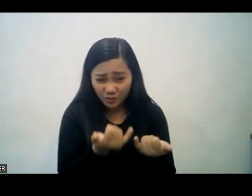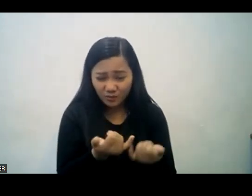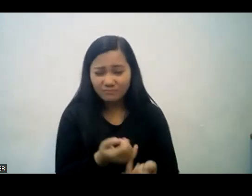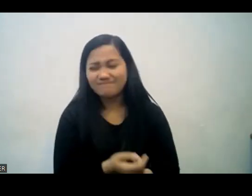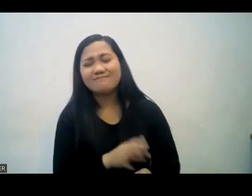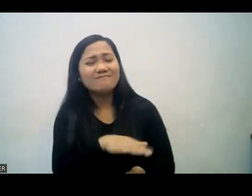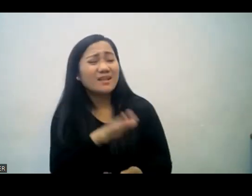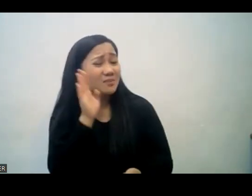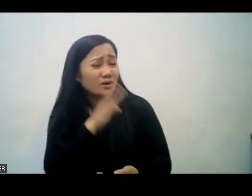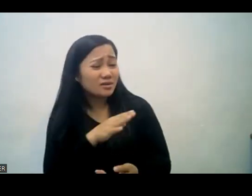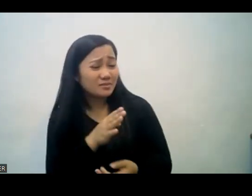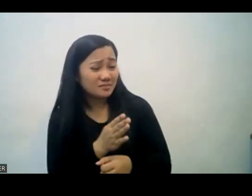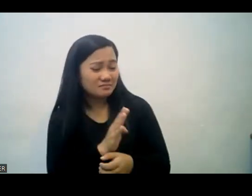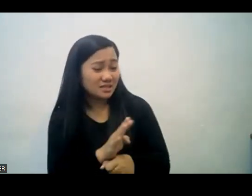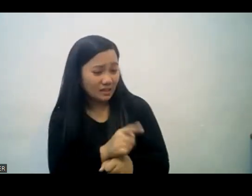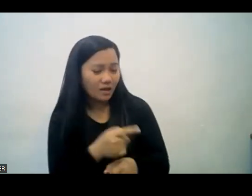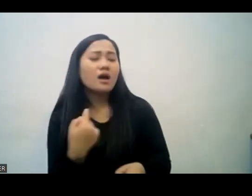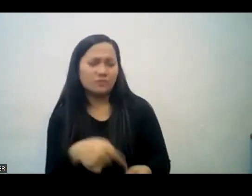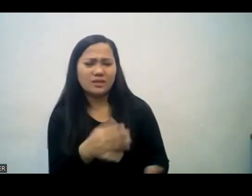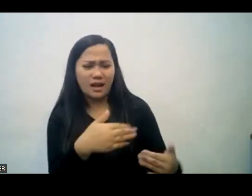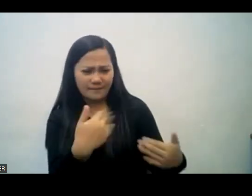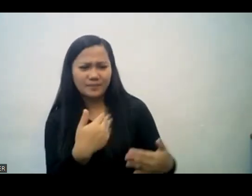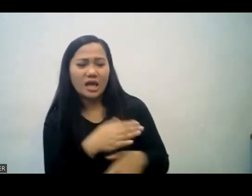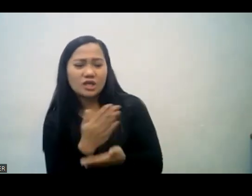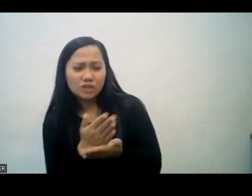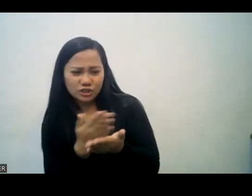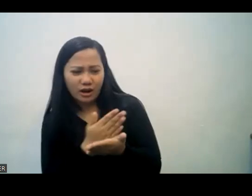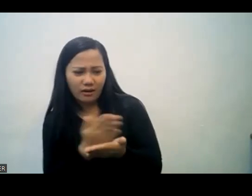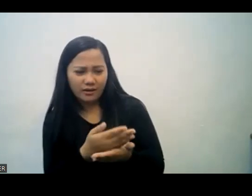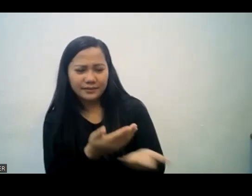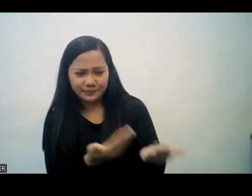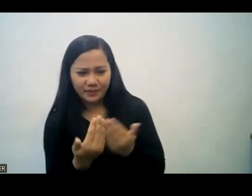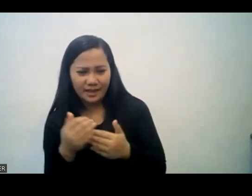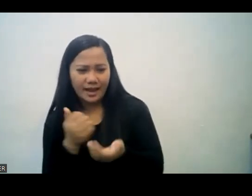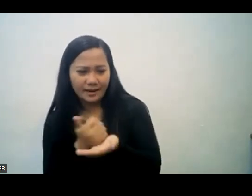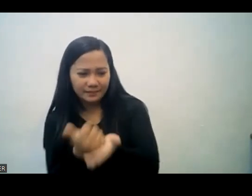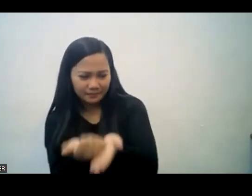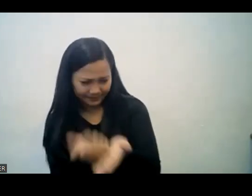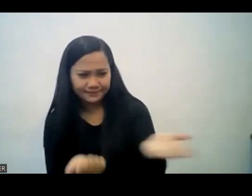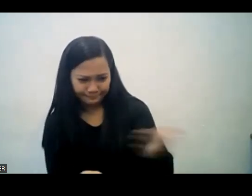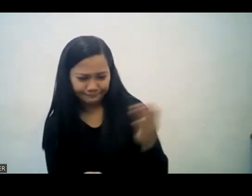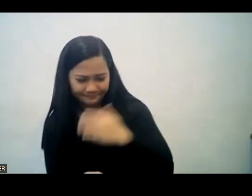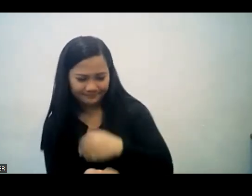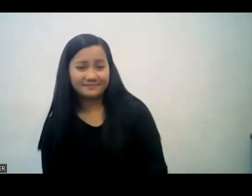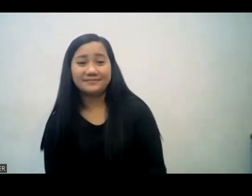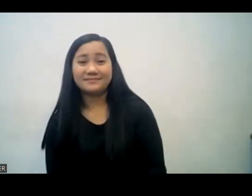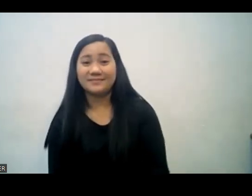kaya kapatid sa mga araw na ito talagang balaka ata sige paghatian na lang namin yung party mo